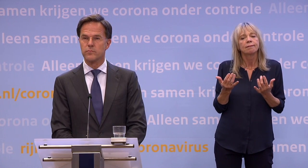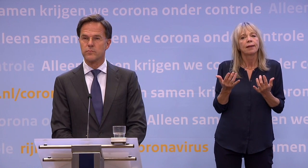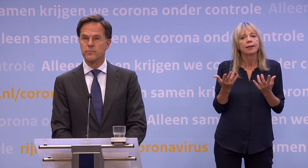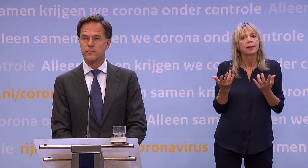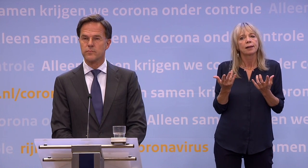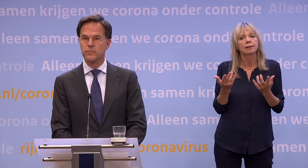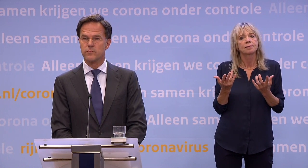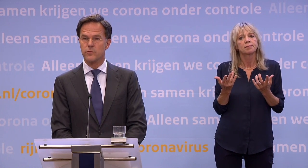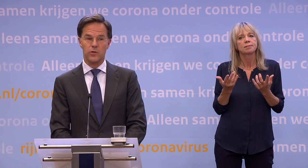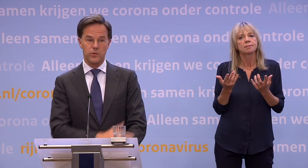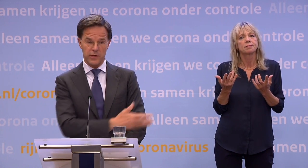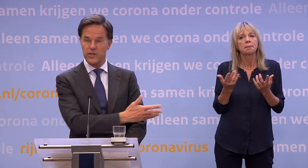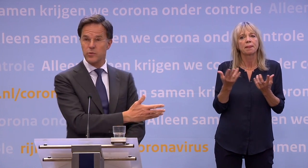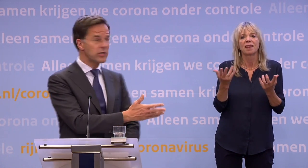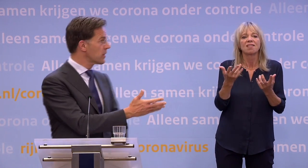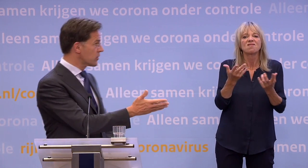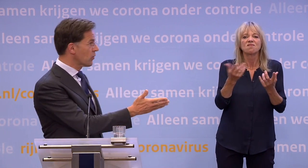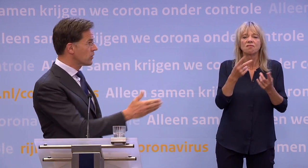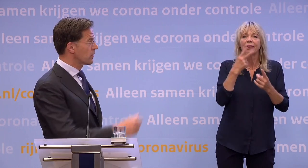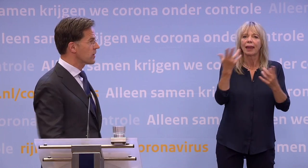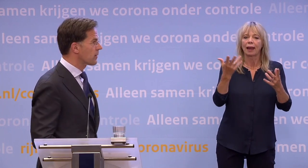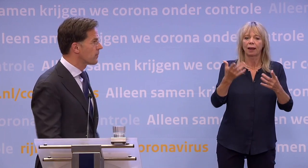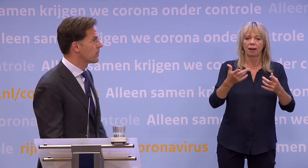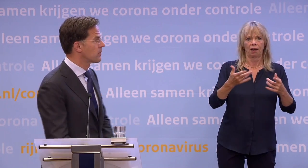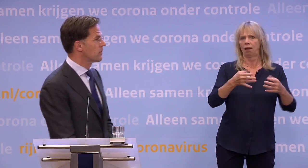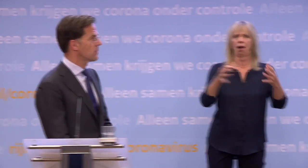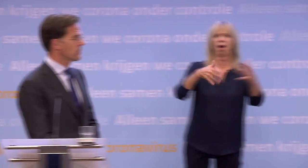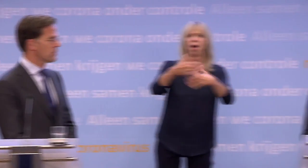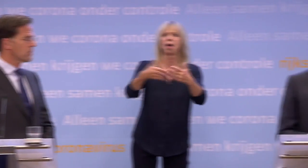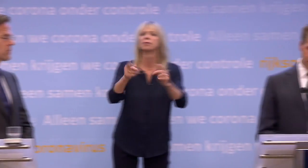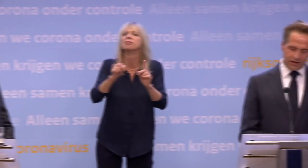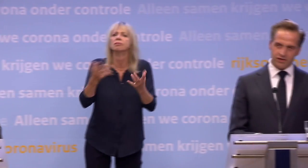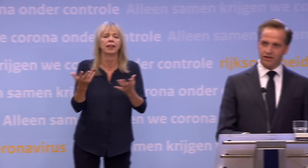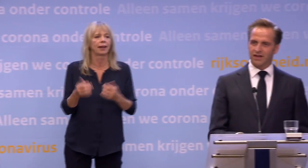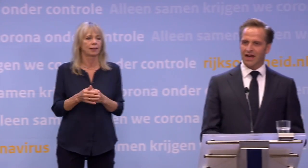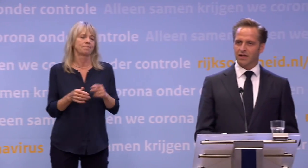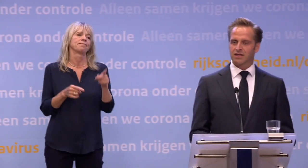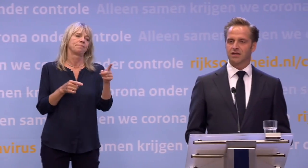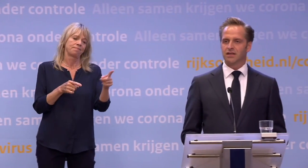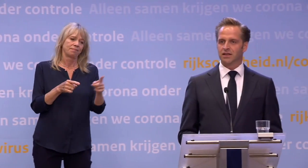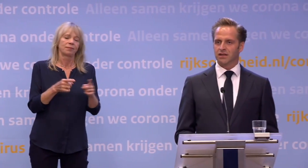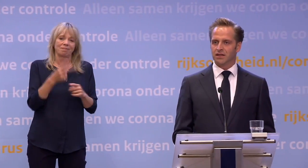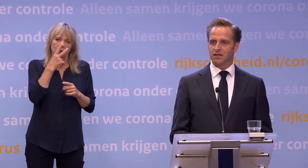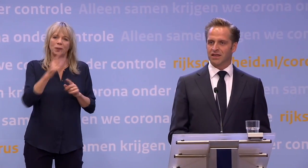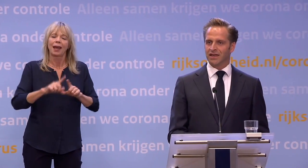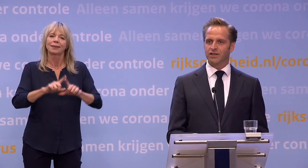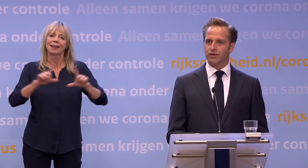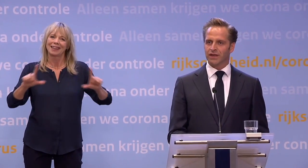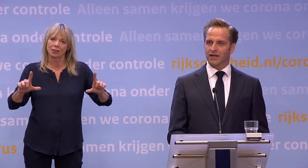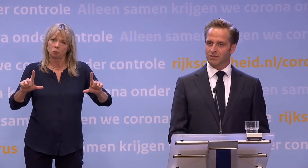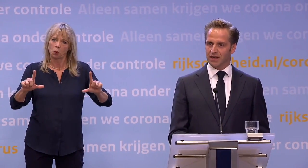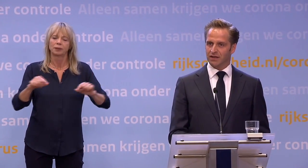...ja, uit de hand loopt? Nou, kun je naar het dashboard zien. Misschien hoef je iets over zeggen. Kijk, wat we hebben ingeregeld is dat er dagelijks een